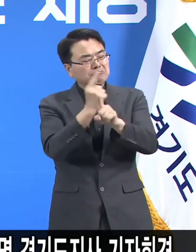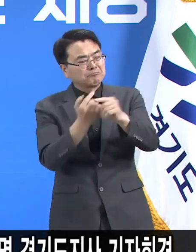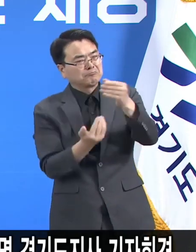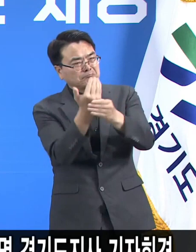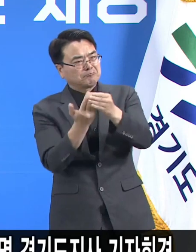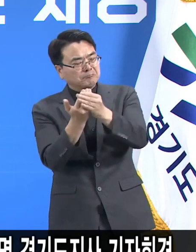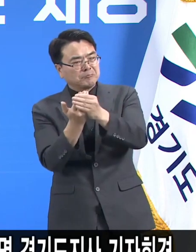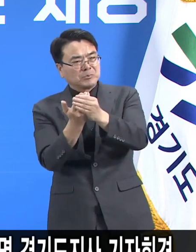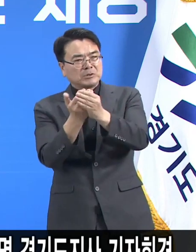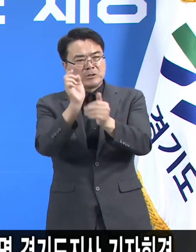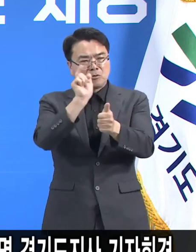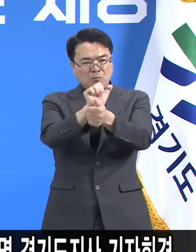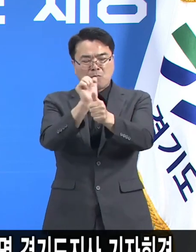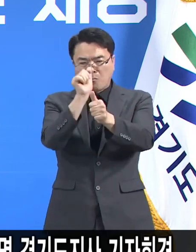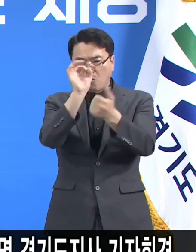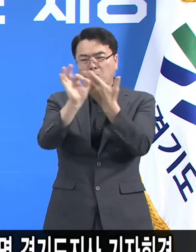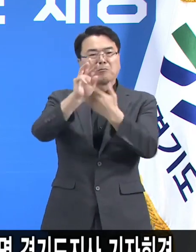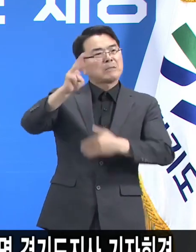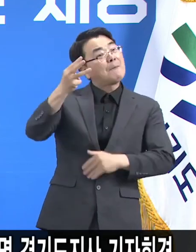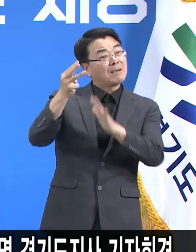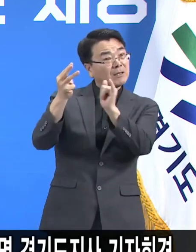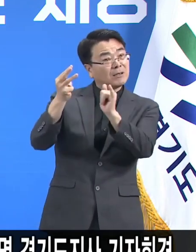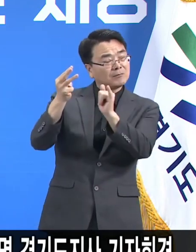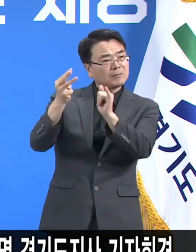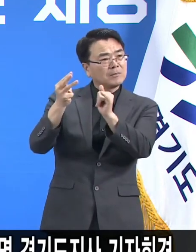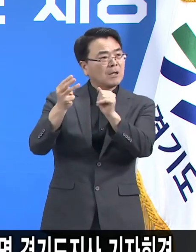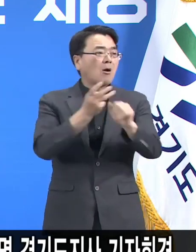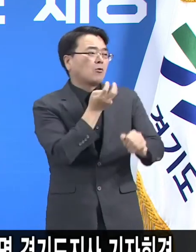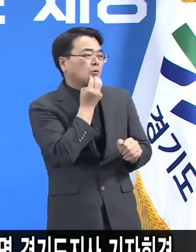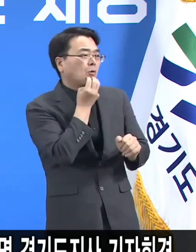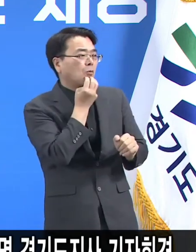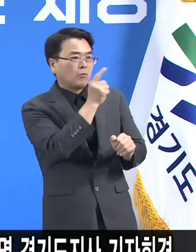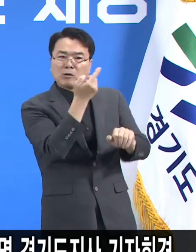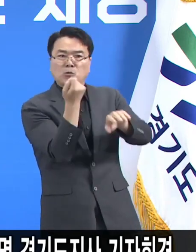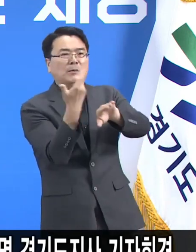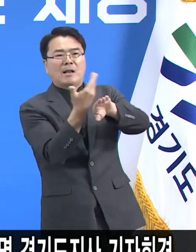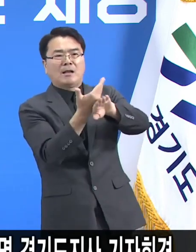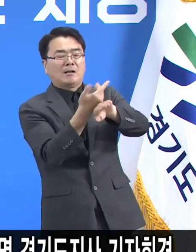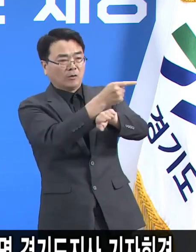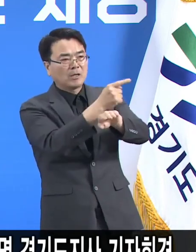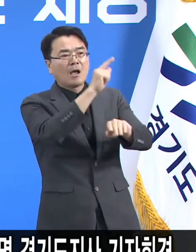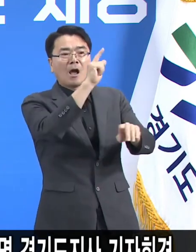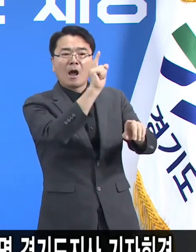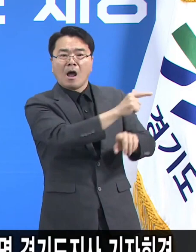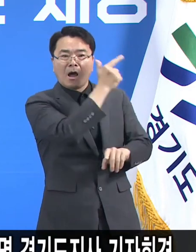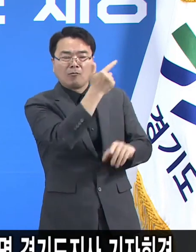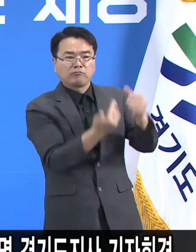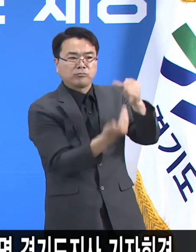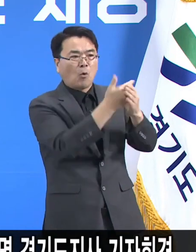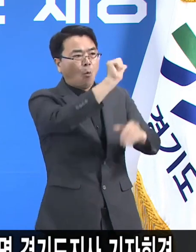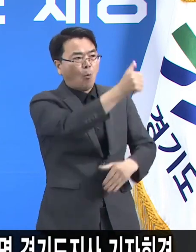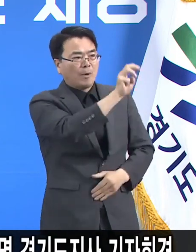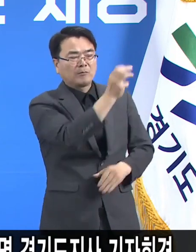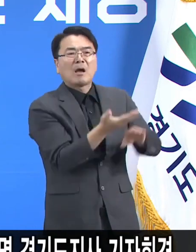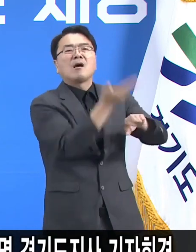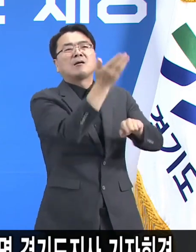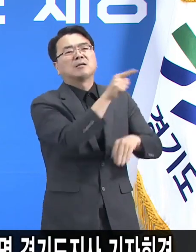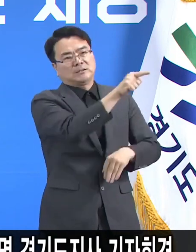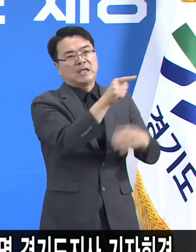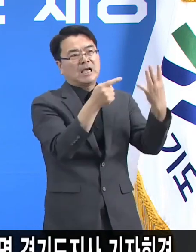약 300명 수준으로서 서울과는 다르게 1일 확진자 530명 이상인